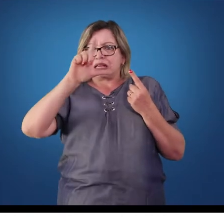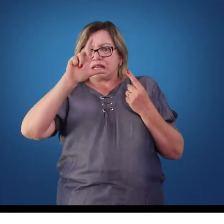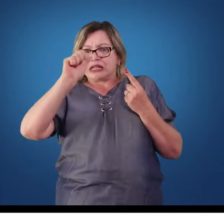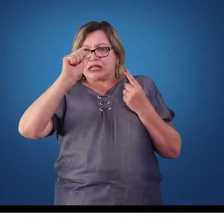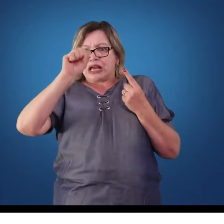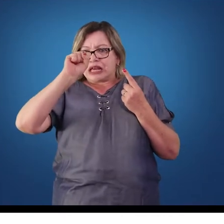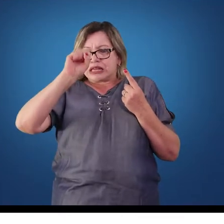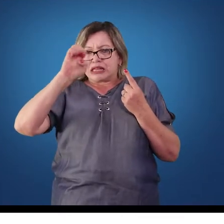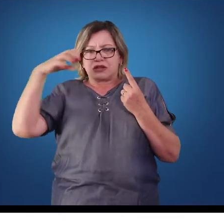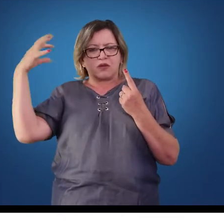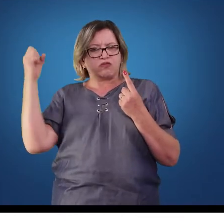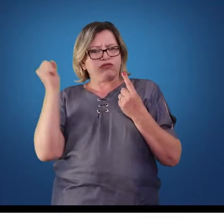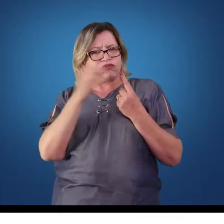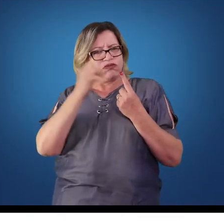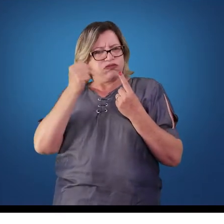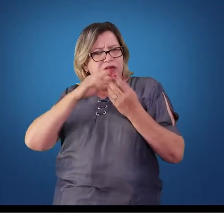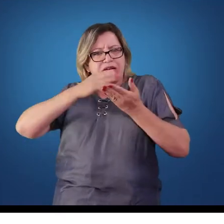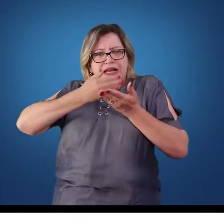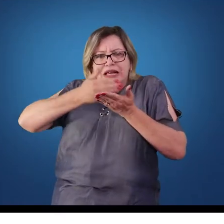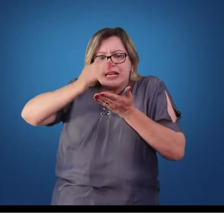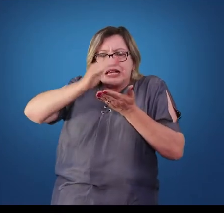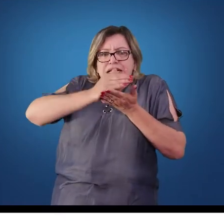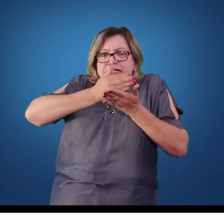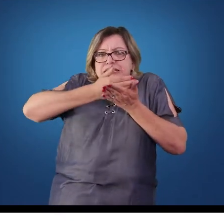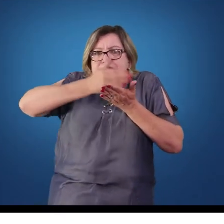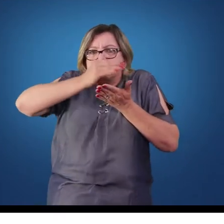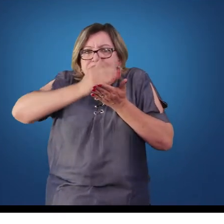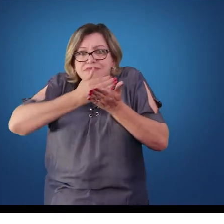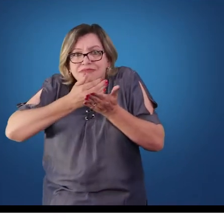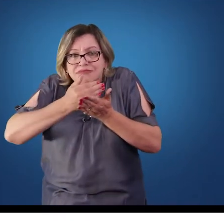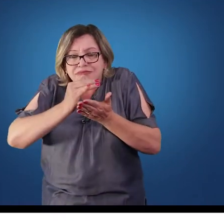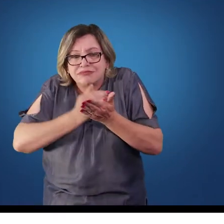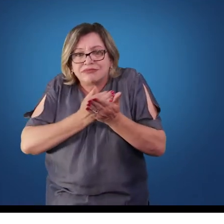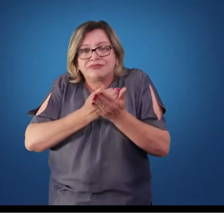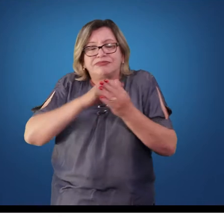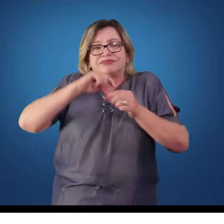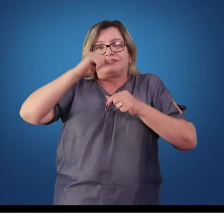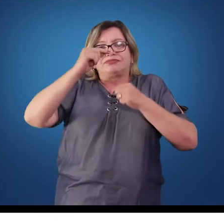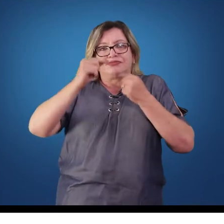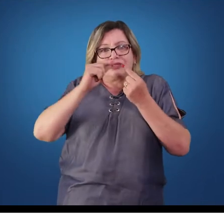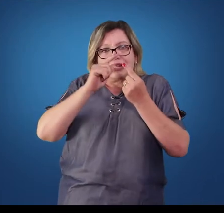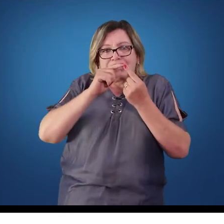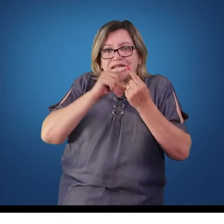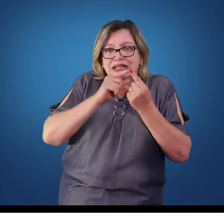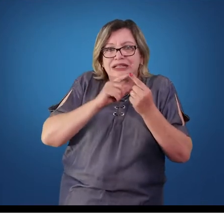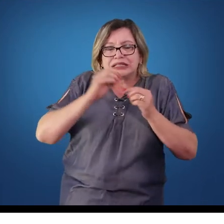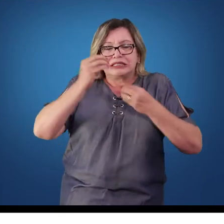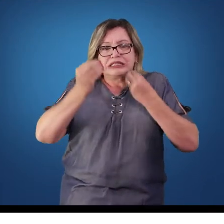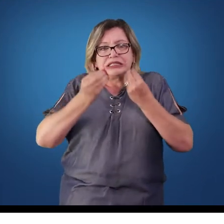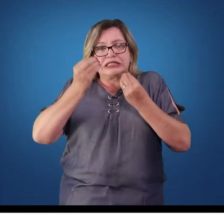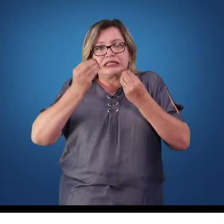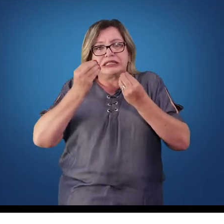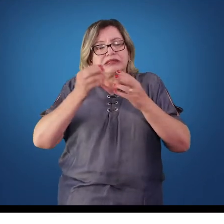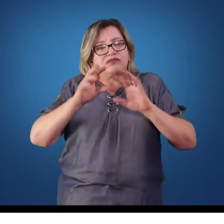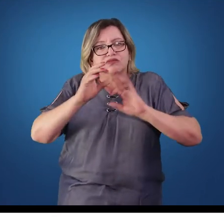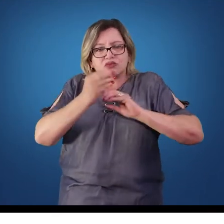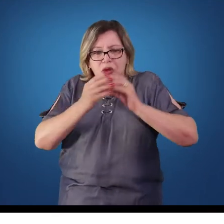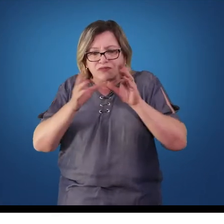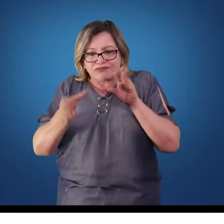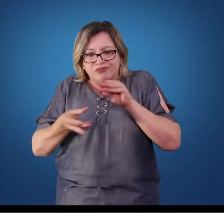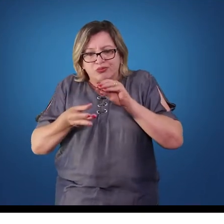separação e degradação dos carboidratos. Esses carboidratos então vão sendo